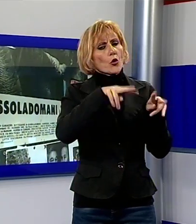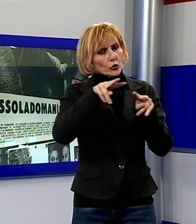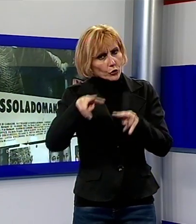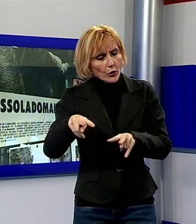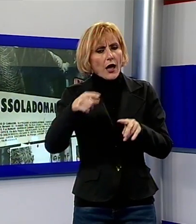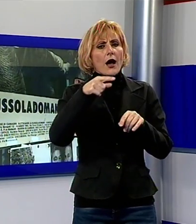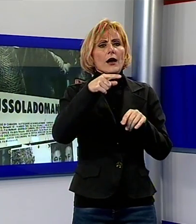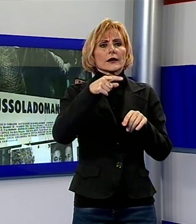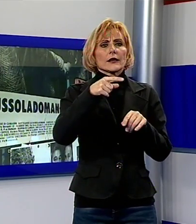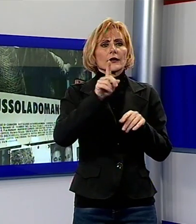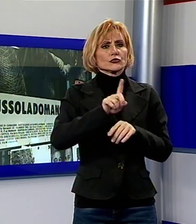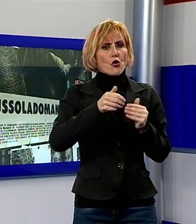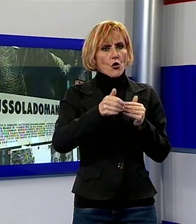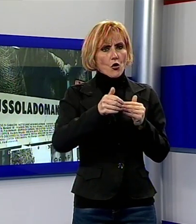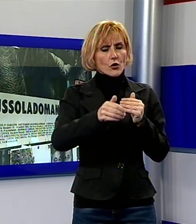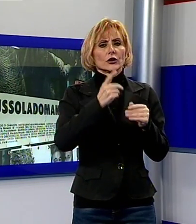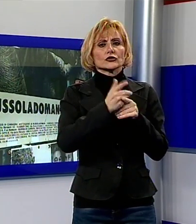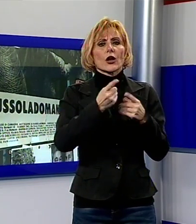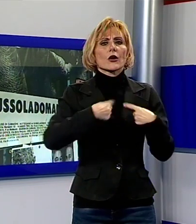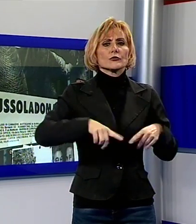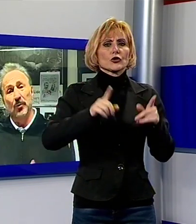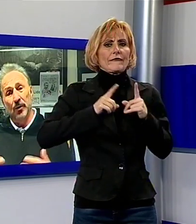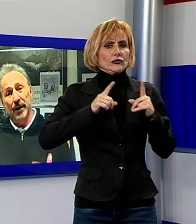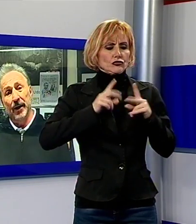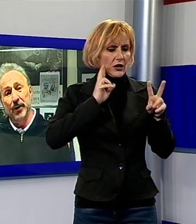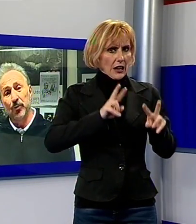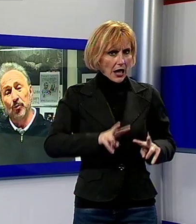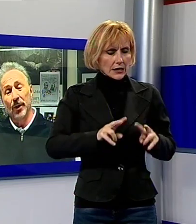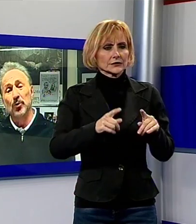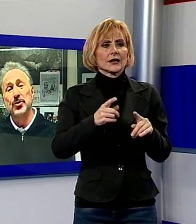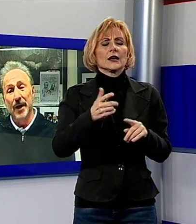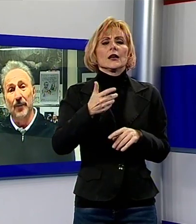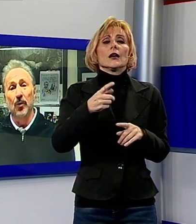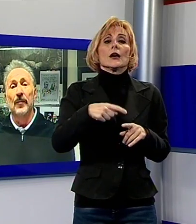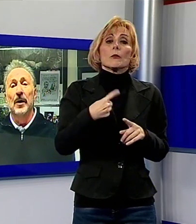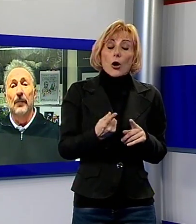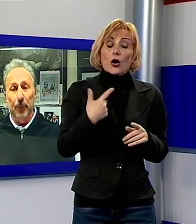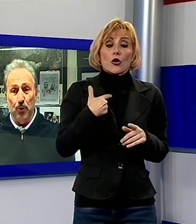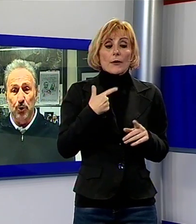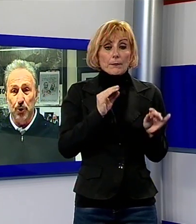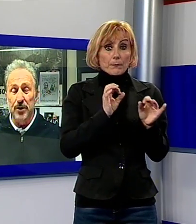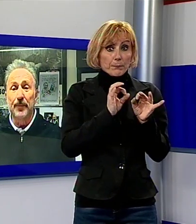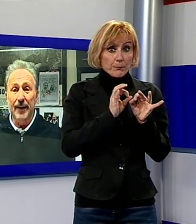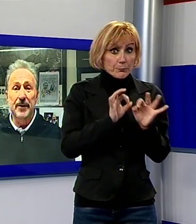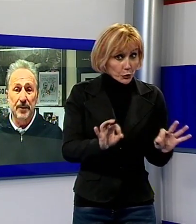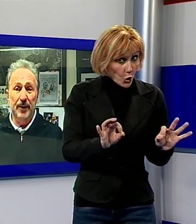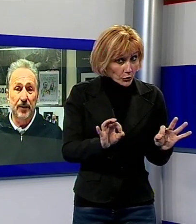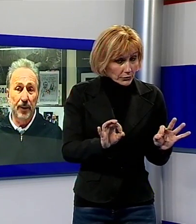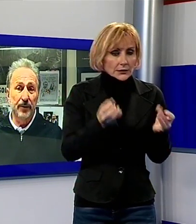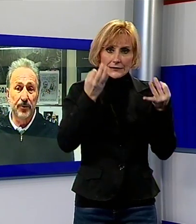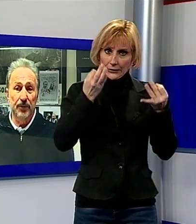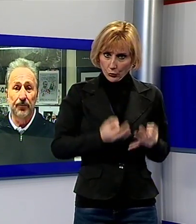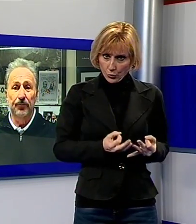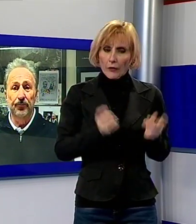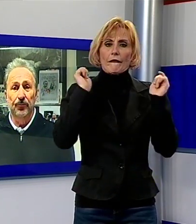adesso abbiamo fra qualche giorno la commissione di vigilanza, quando siamo pronti sui giorni si parte e si